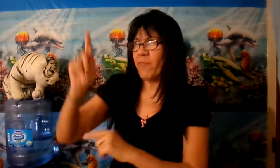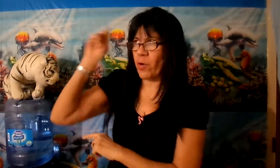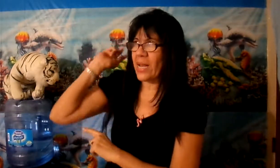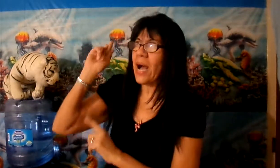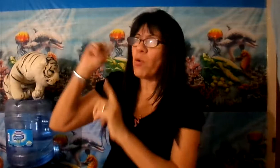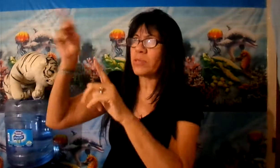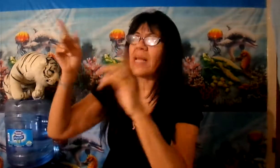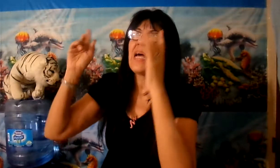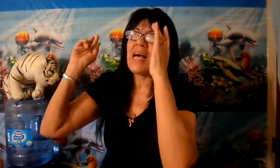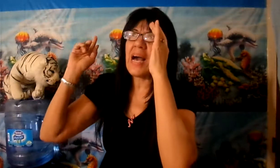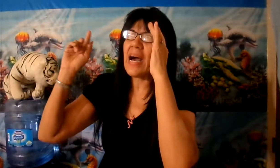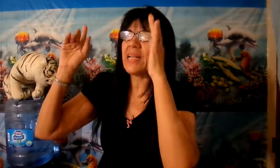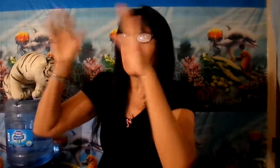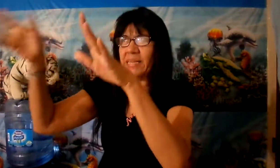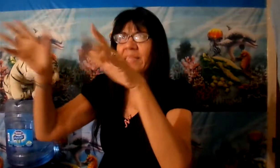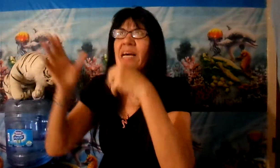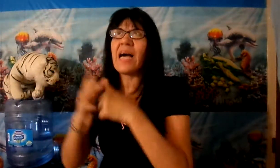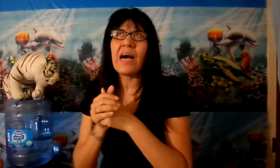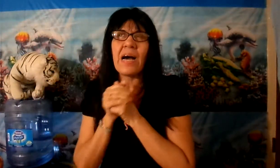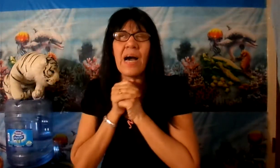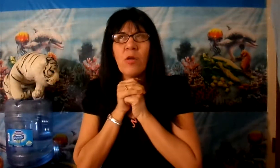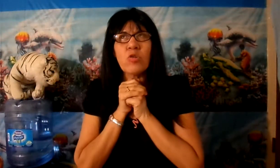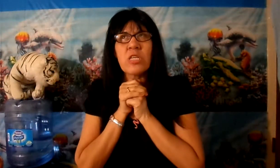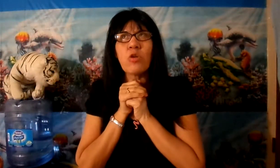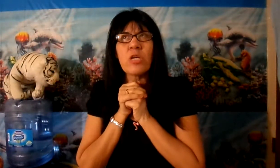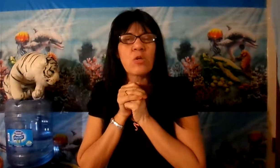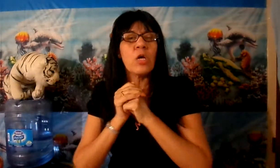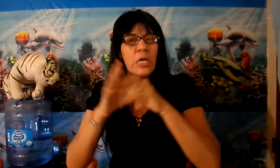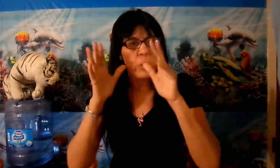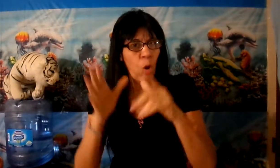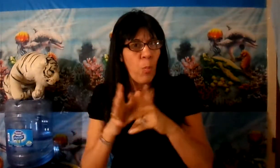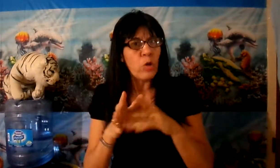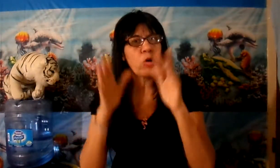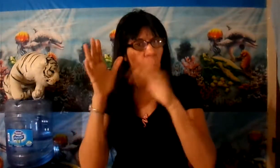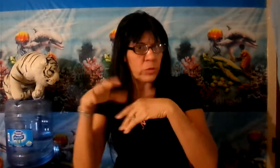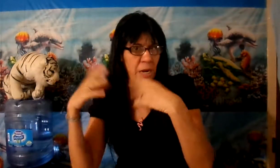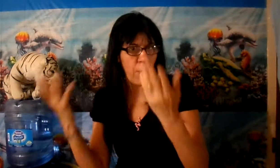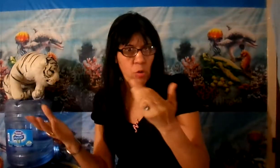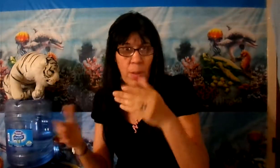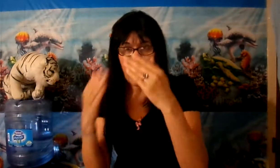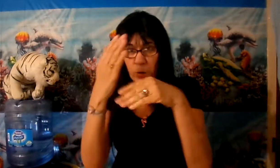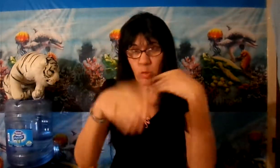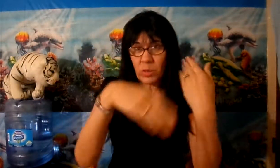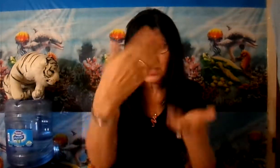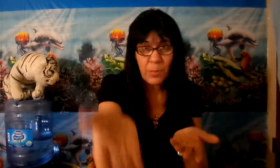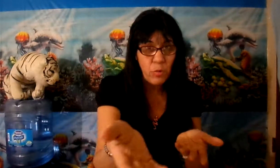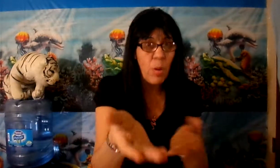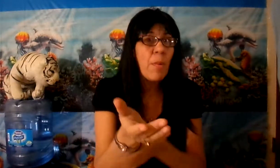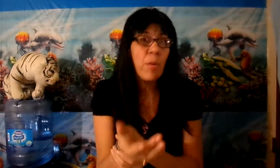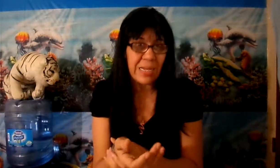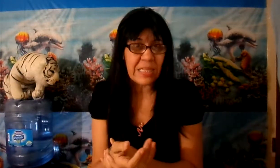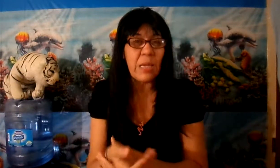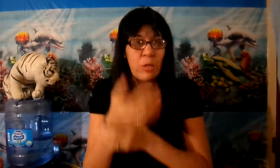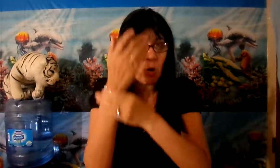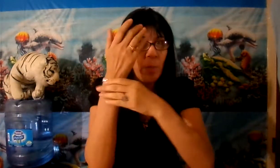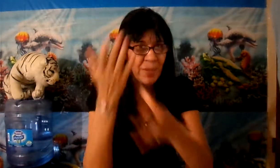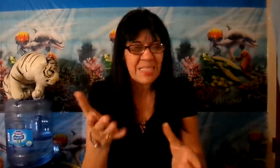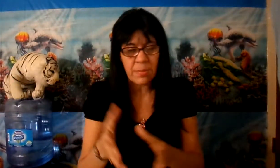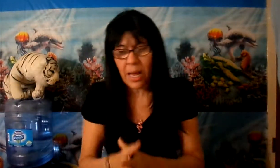fueras a votar a los sitios esos de los votos que votaran por Obama. Pero tú votaste por Obama porque a ti te dio el placer, ¿verdad?